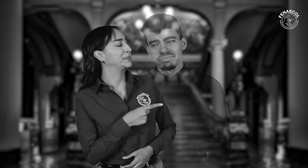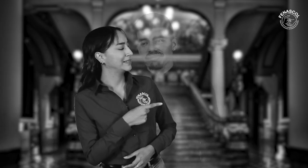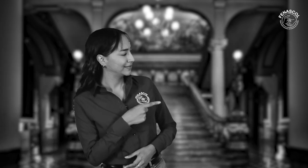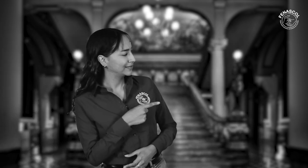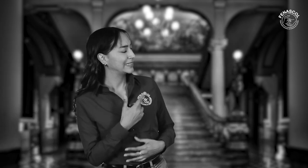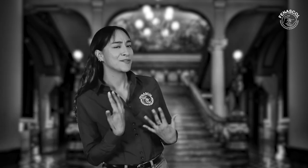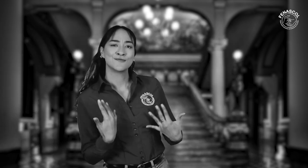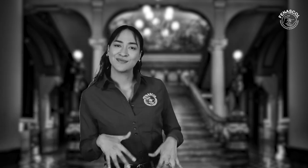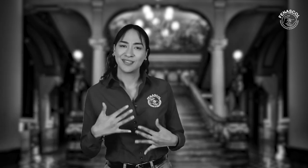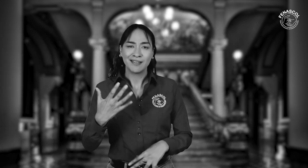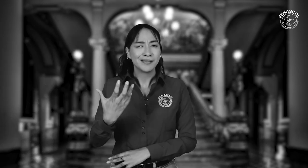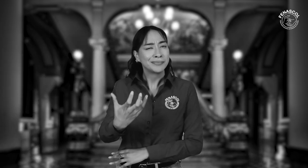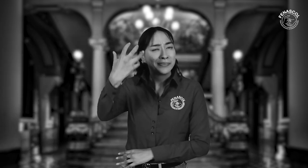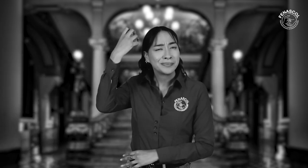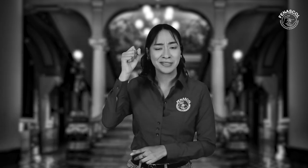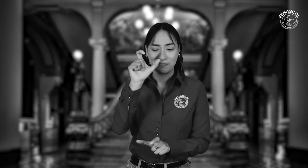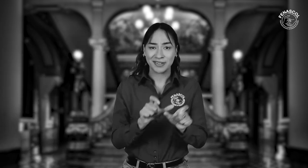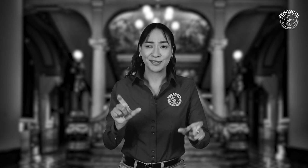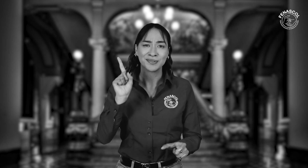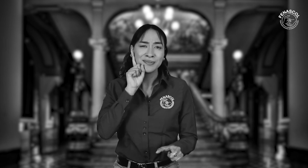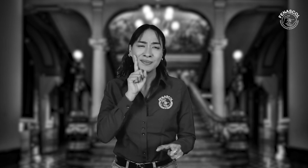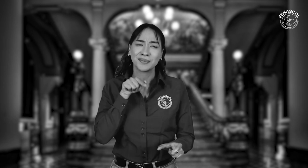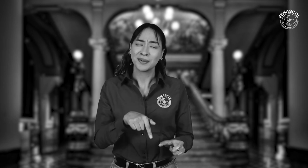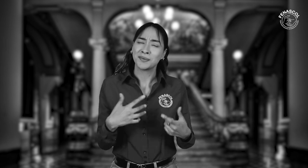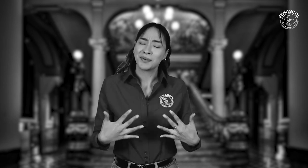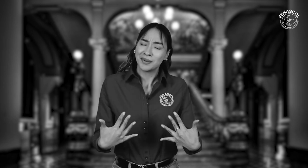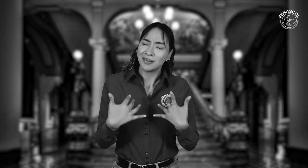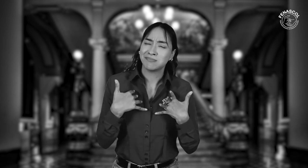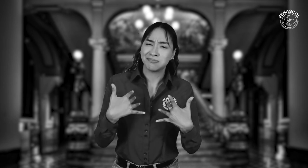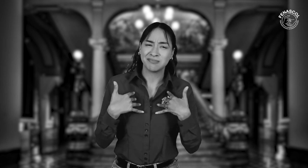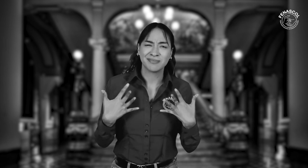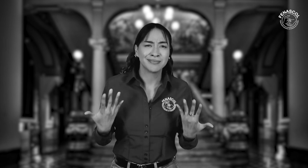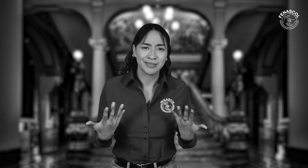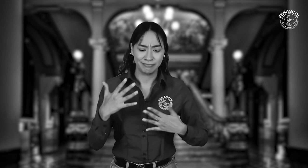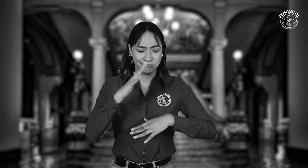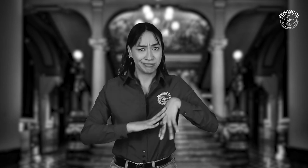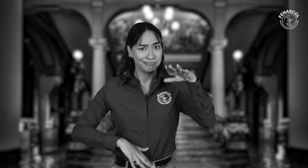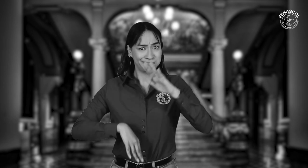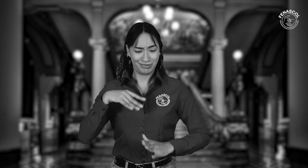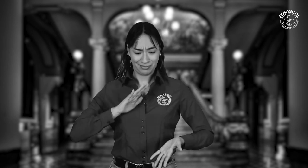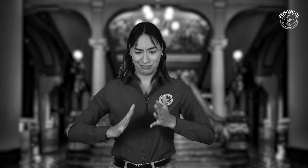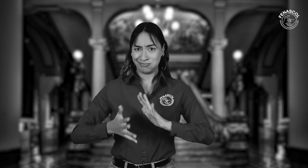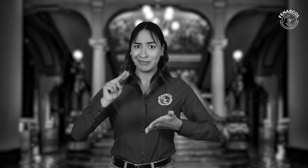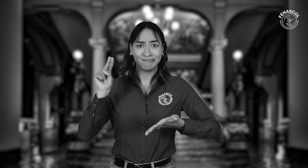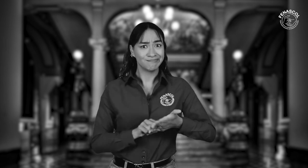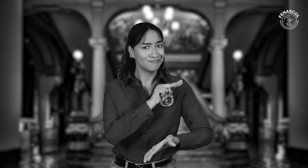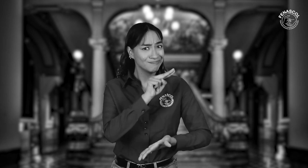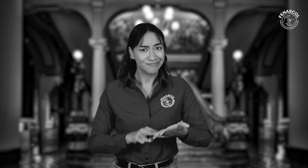palabras. ¡Ah! ¡Uf! ¿Vieron? Anteriormente las personas sordas sufrían al ser golpeados en las manos como sanción, dado que se